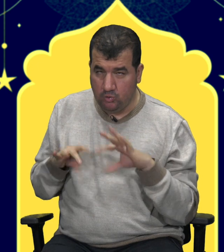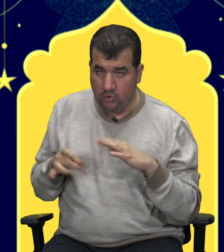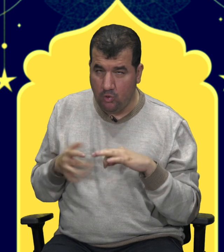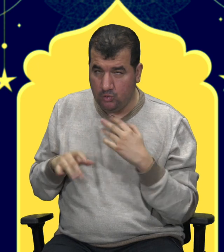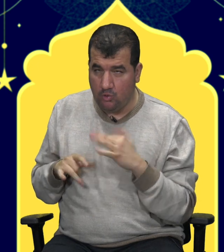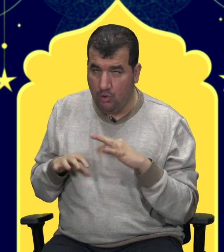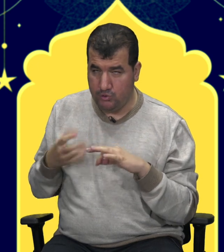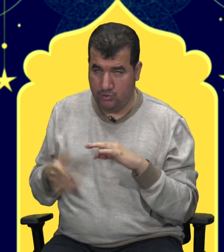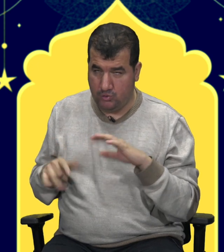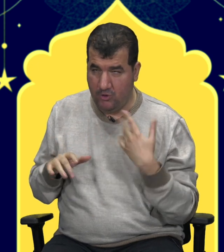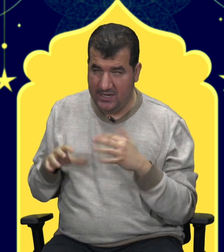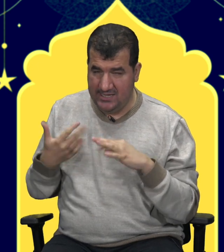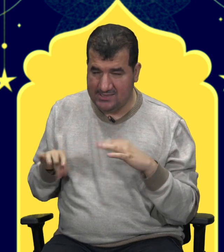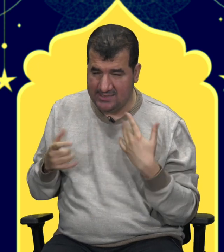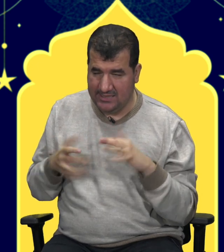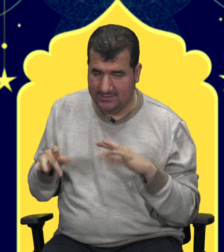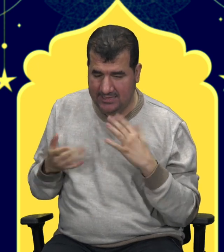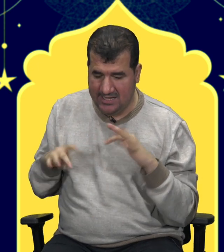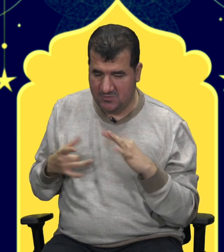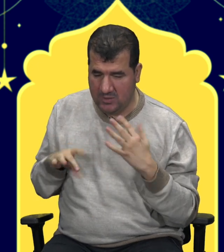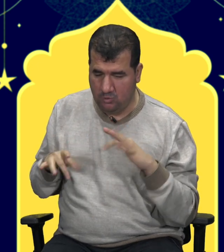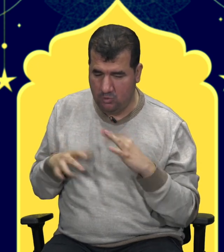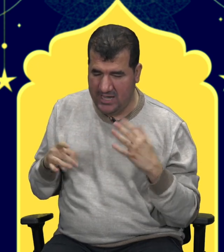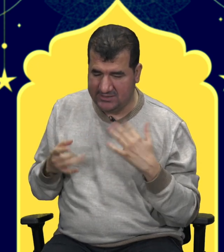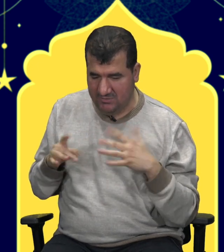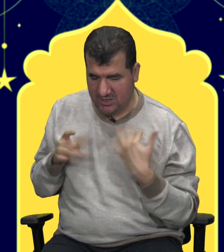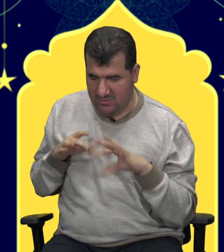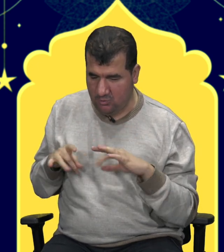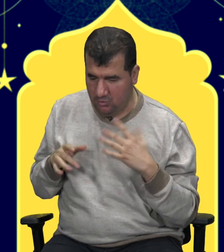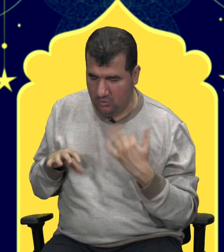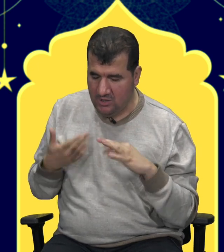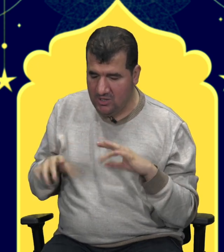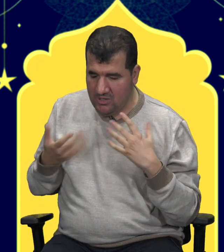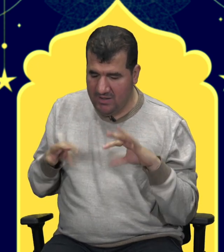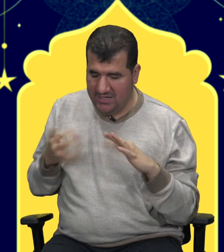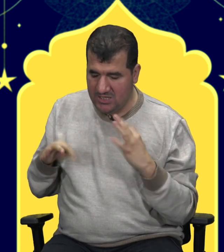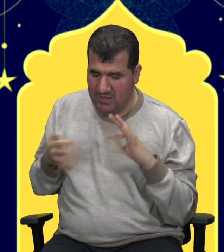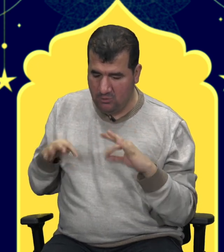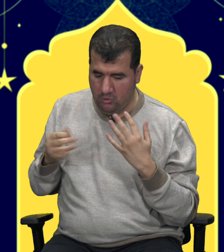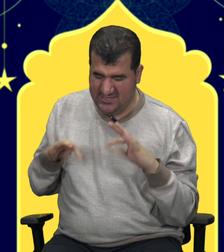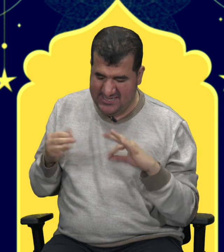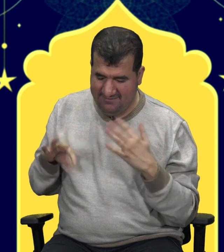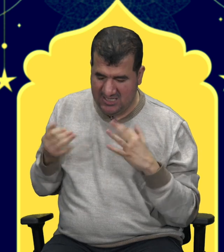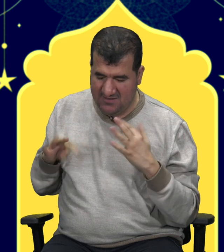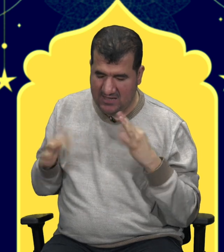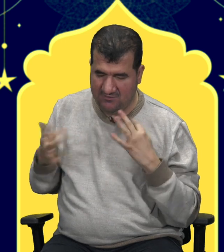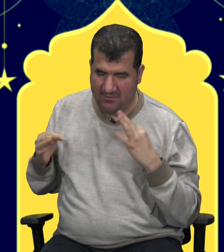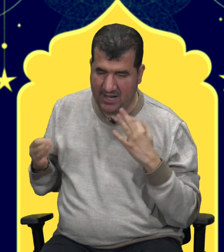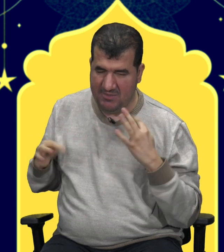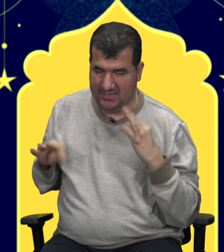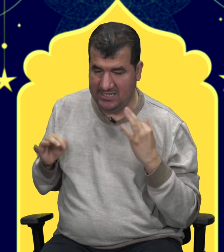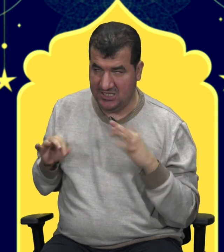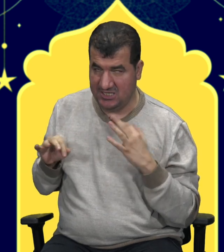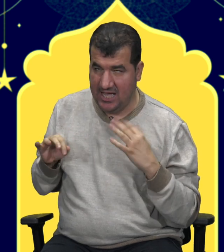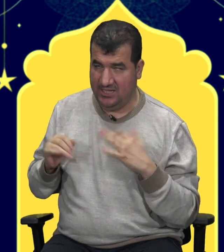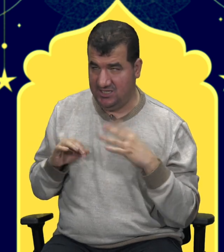yoğunluğu oluşur. Böyle insanlarda dayanışma ruhu, yardımlaşma ruhu, paylaşma ruhu, sevgi, şefkat ve merhamet gelişir. Hah işte.